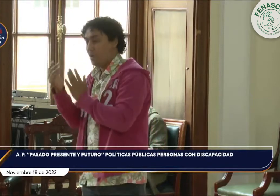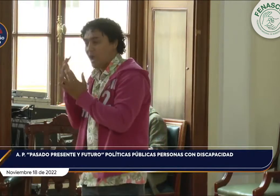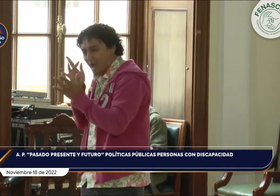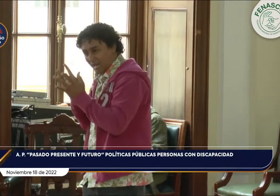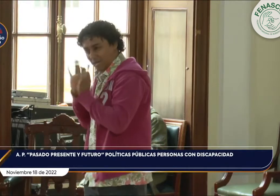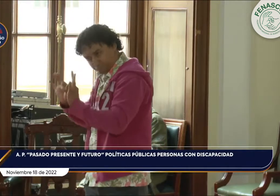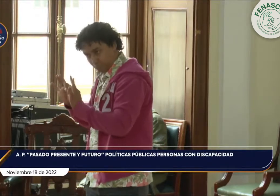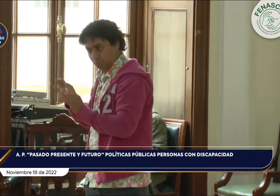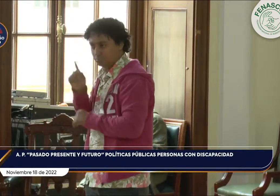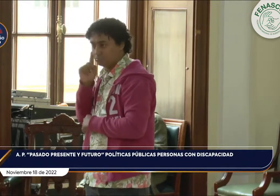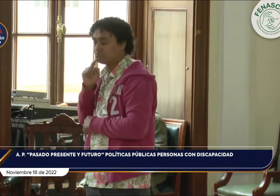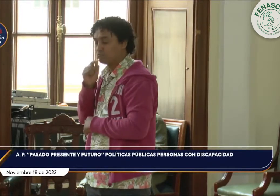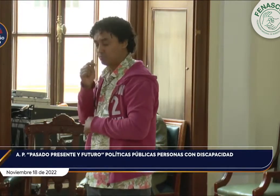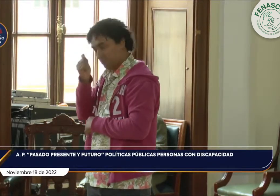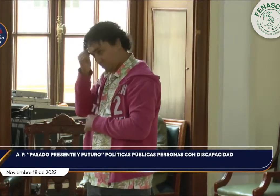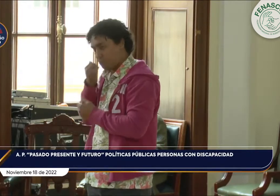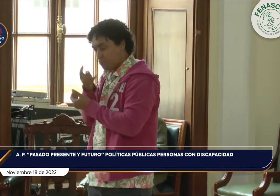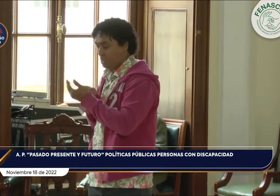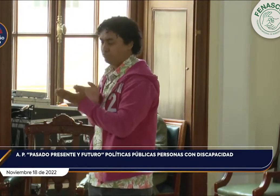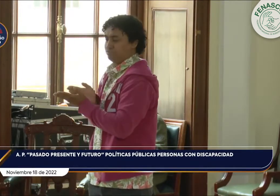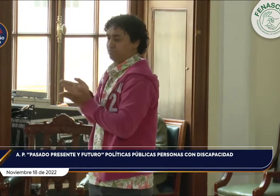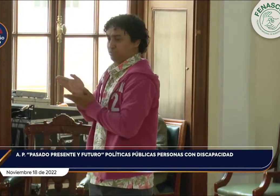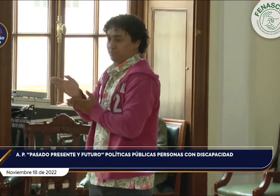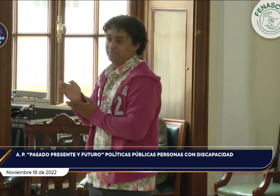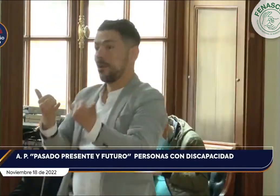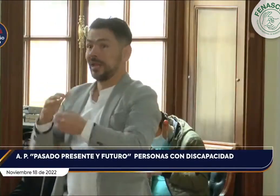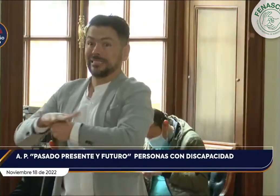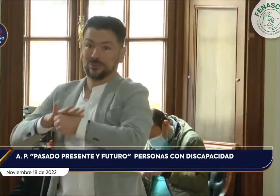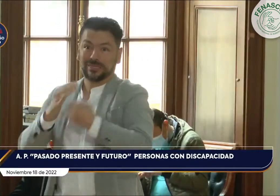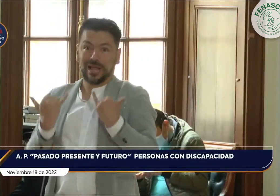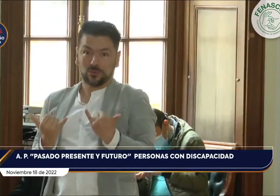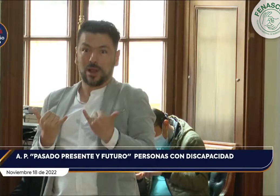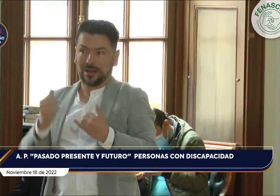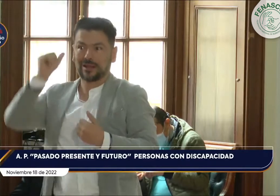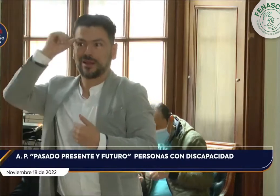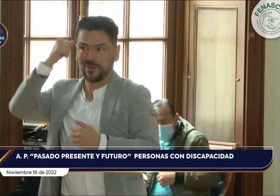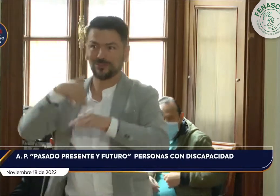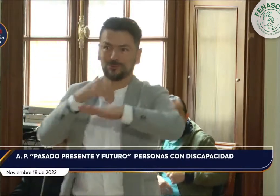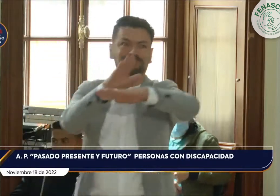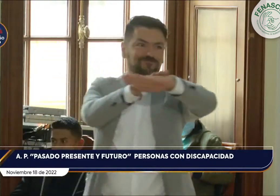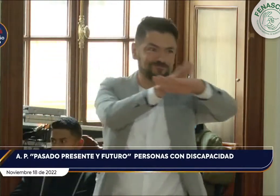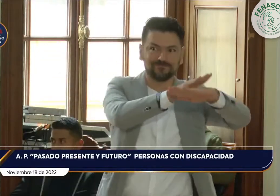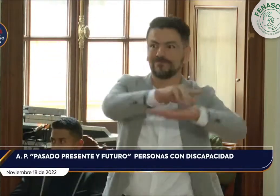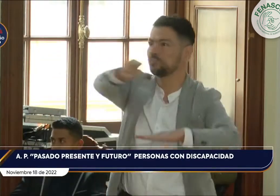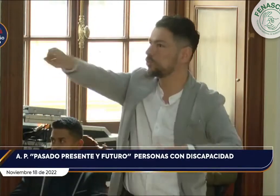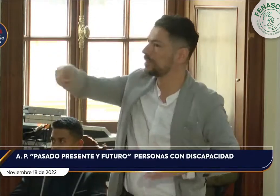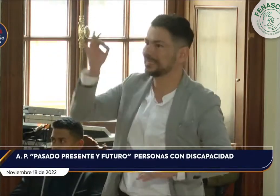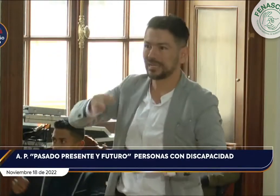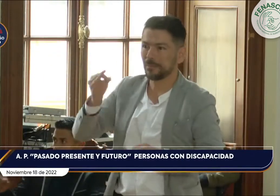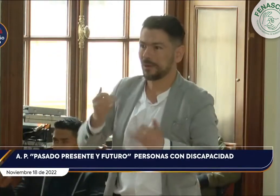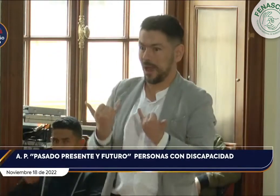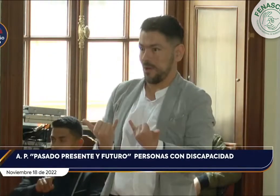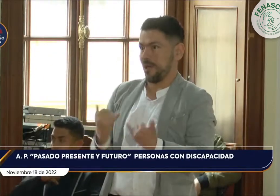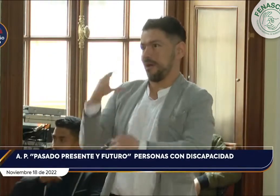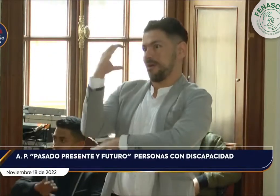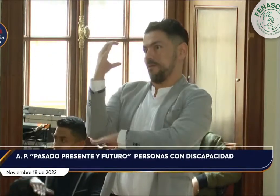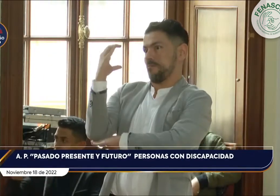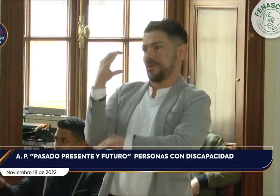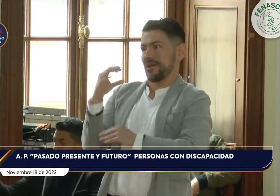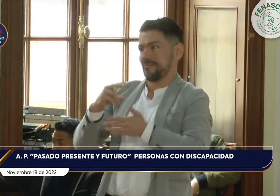analizar este otro aspecto de los docentes sordos. También creo que es importante que todos tengamos muy presentes que a nivel nacional,